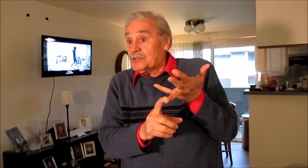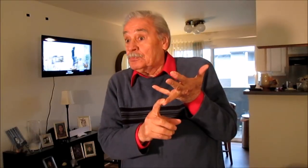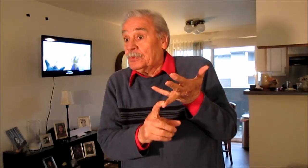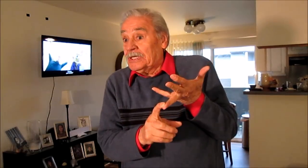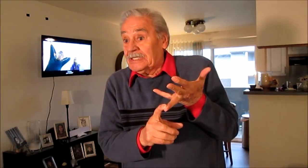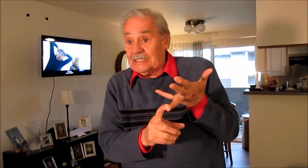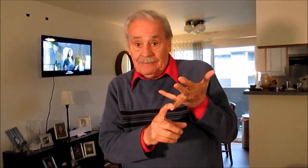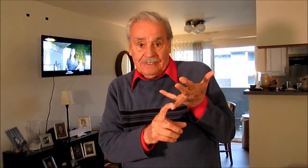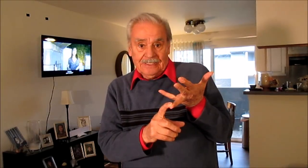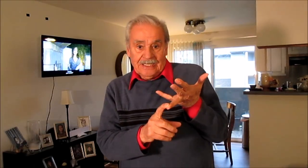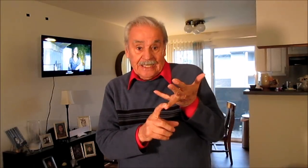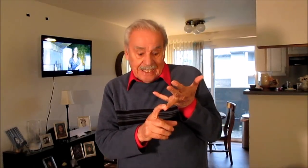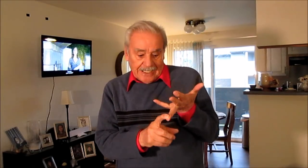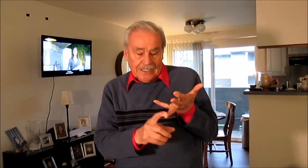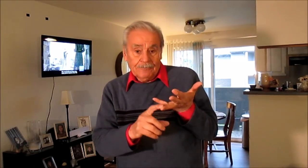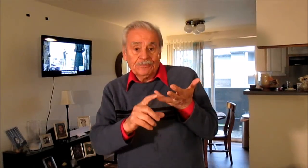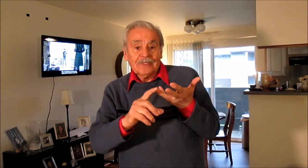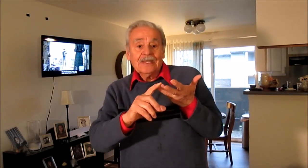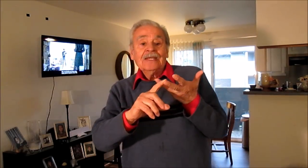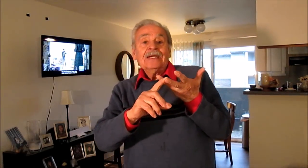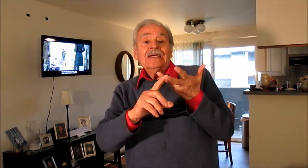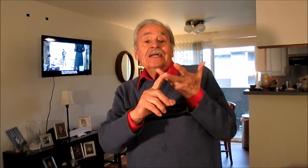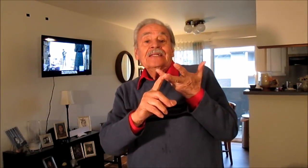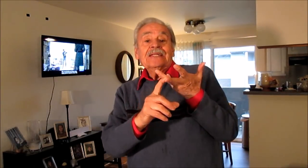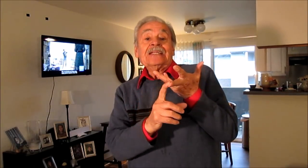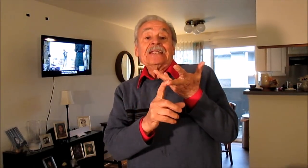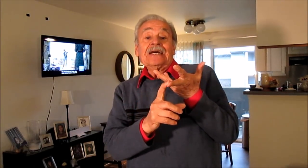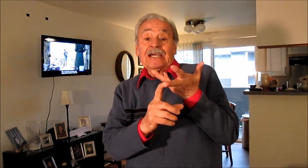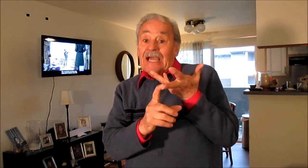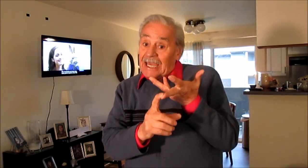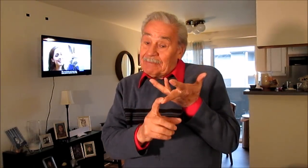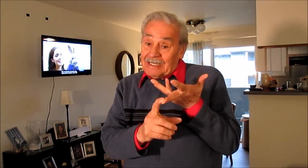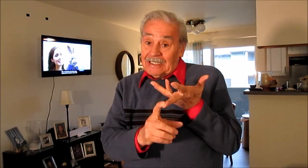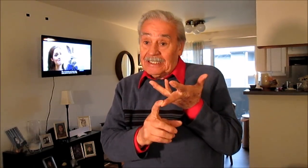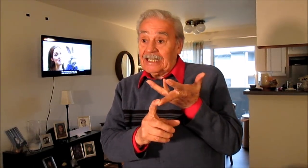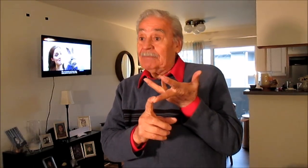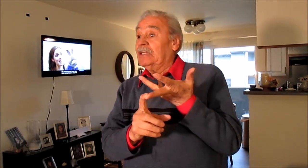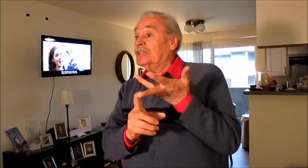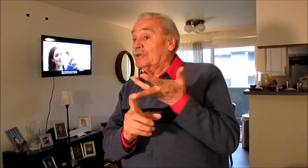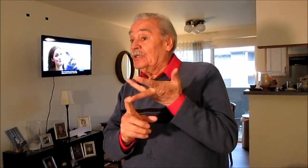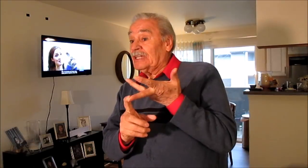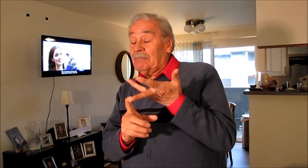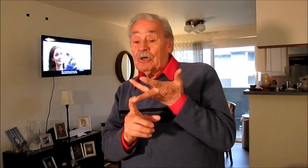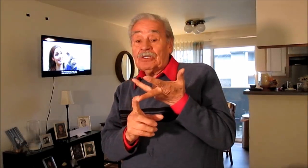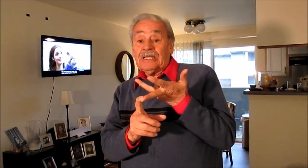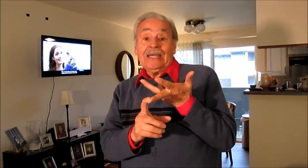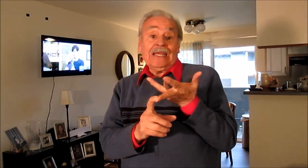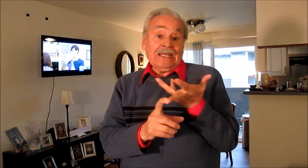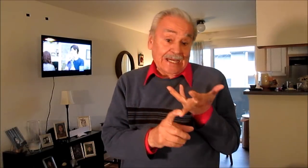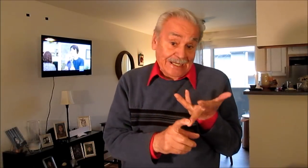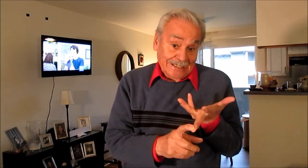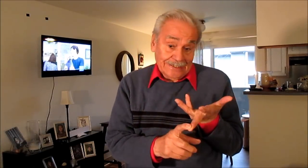supuestamente, en canas, tienen a Jaime, que era ministro de transporte, en canas,